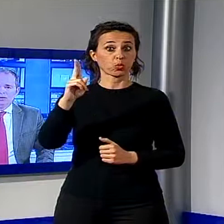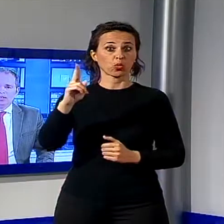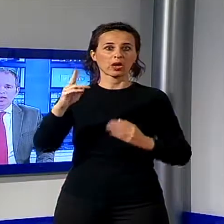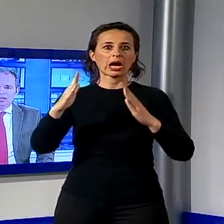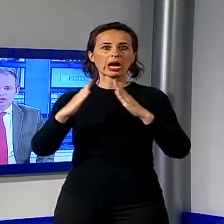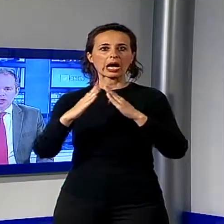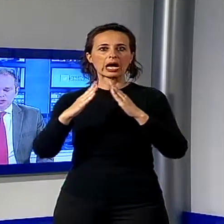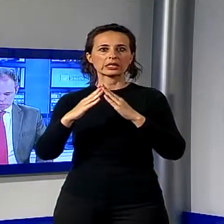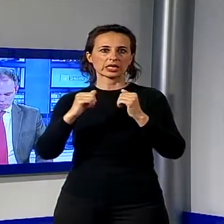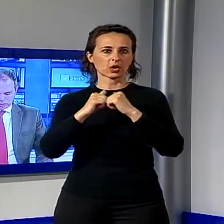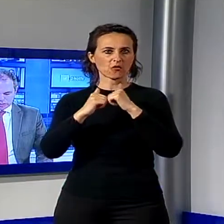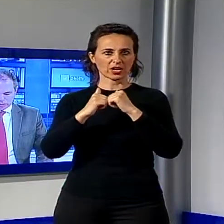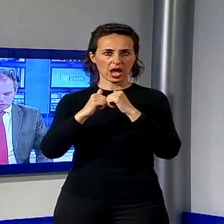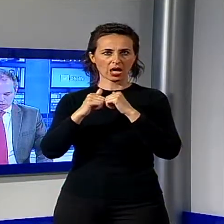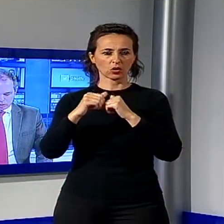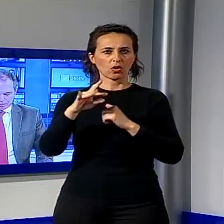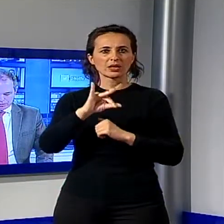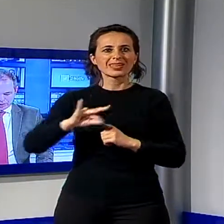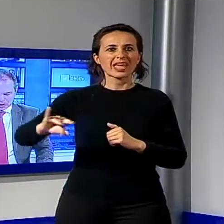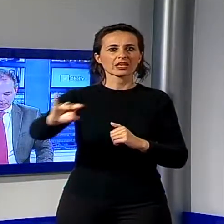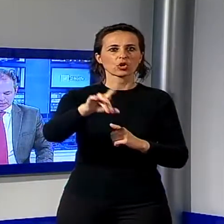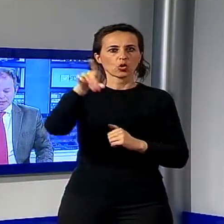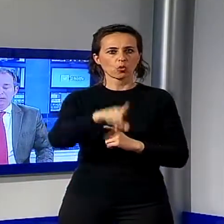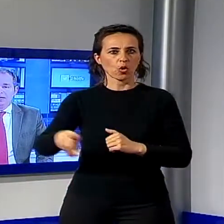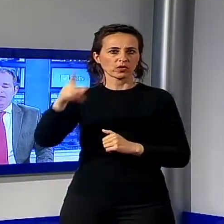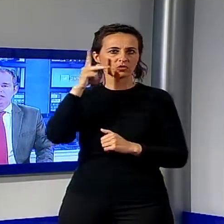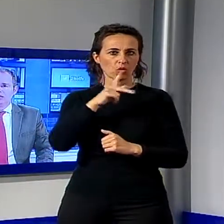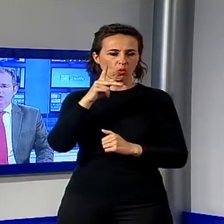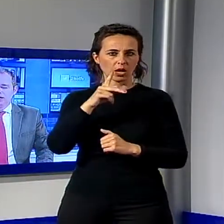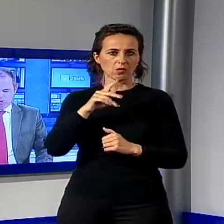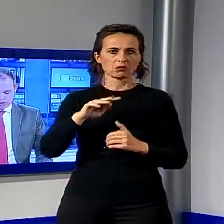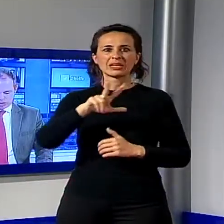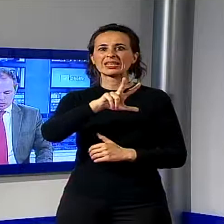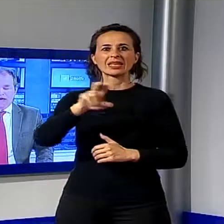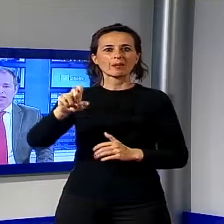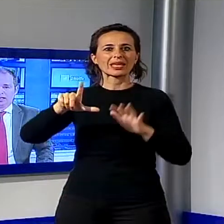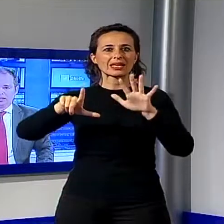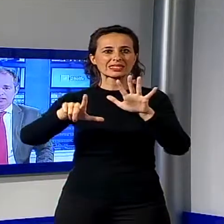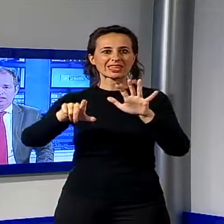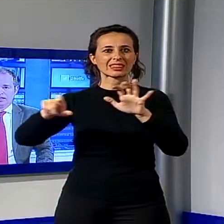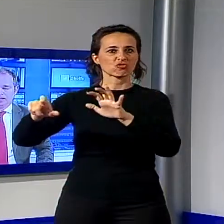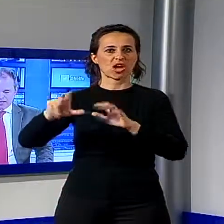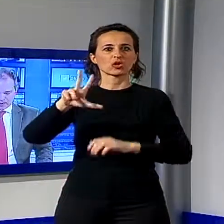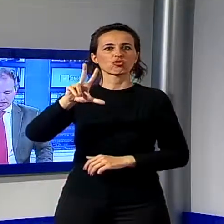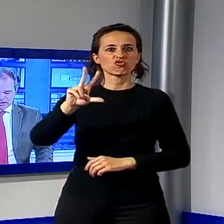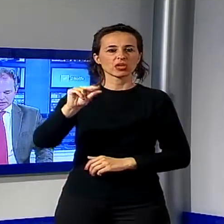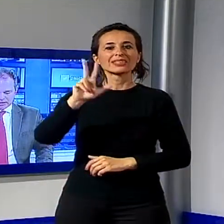danneggiate su tutto il territorio provinciale, 3.750 le aziende danneggiate dalla